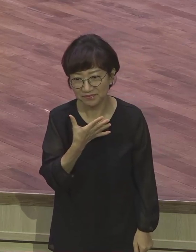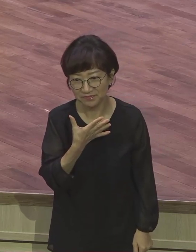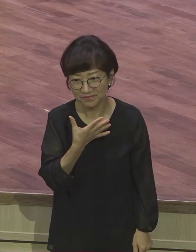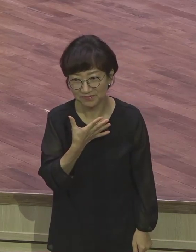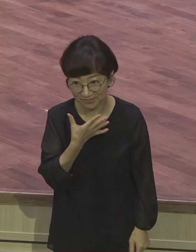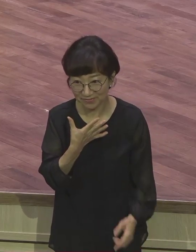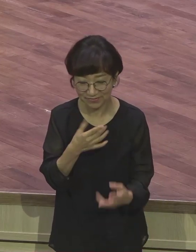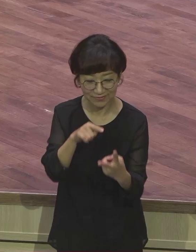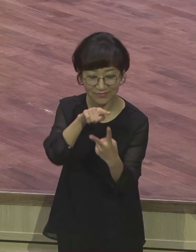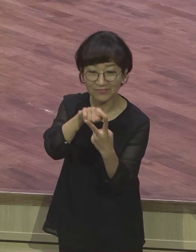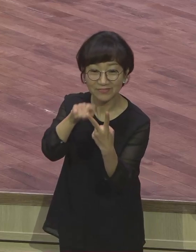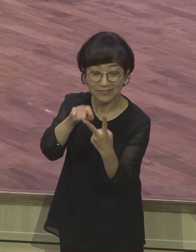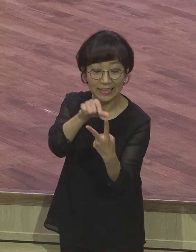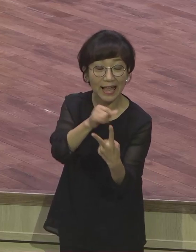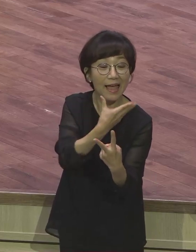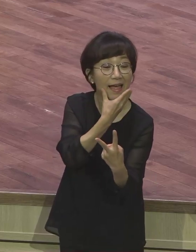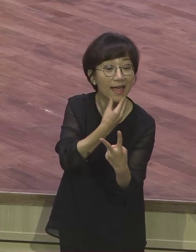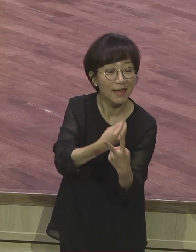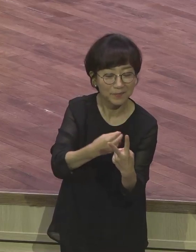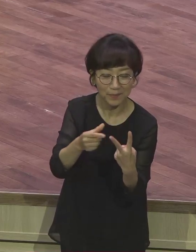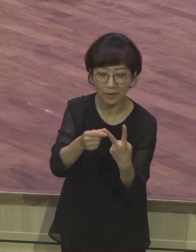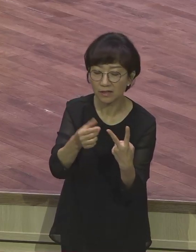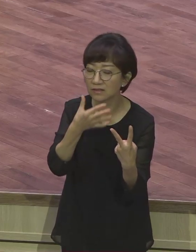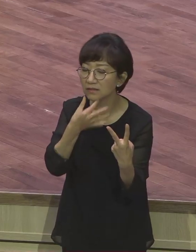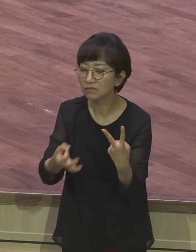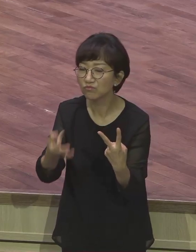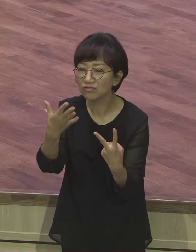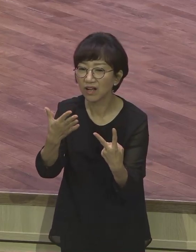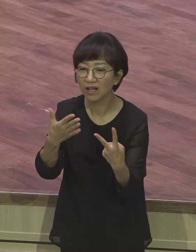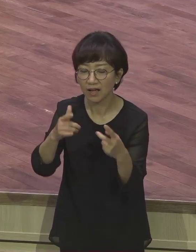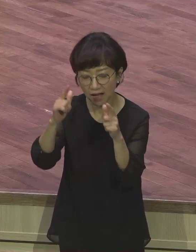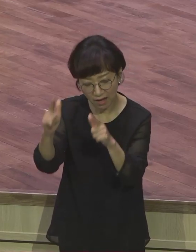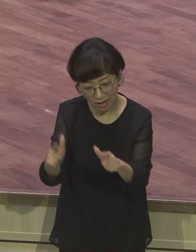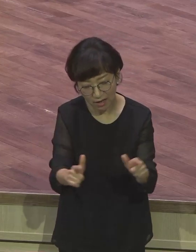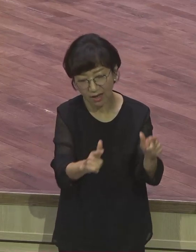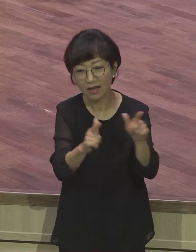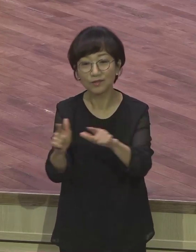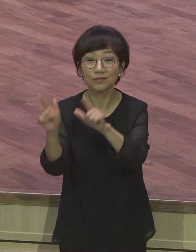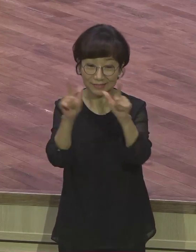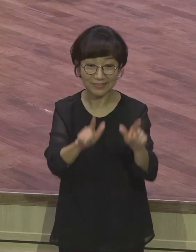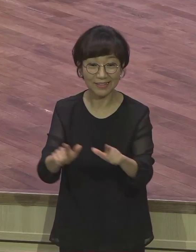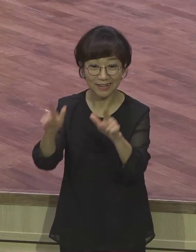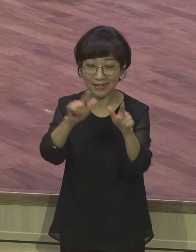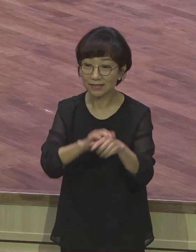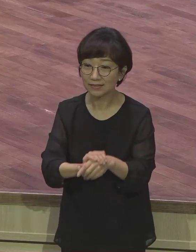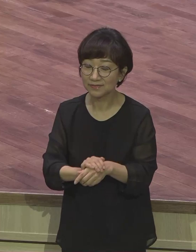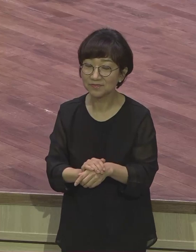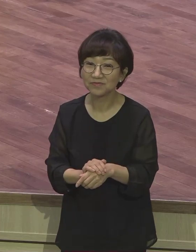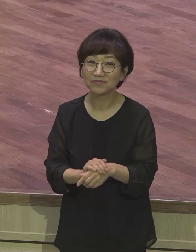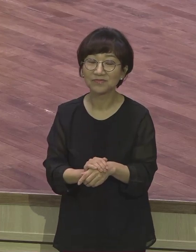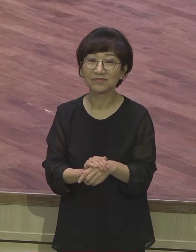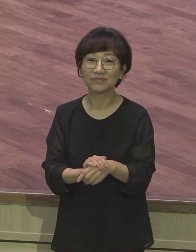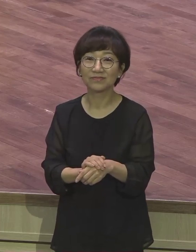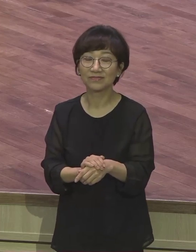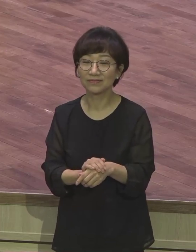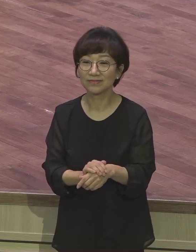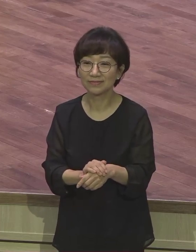출발점에서 하루를 시작한다. 그런 말이 있어요. 여러분 행복의